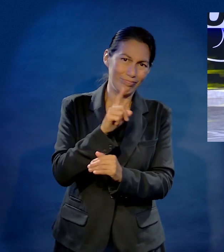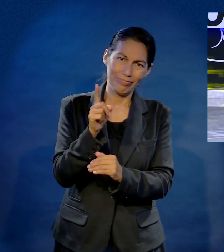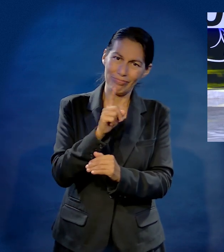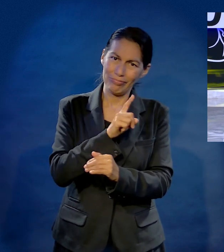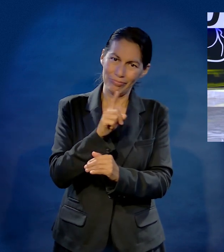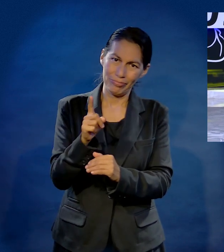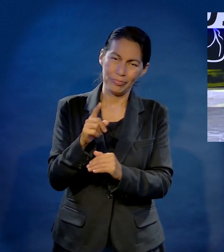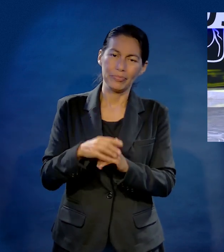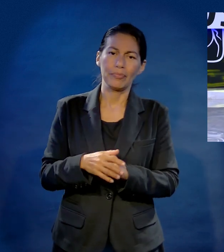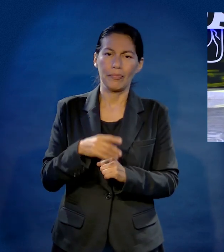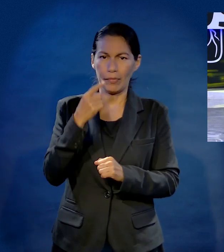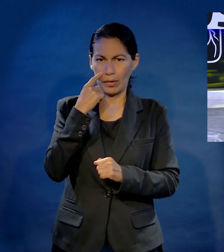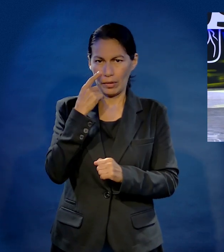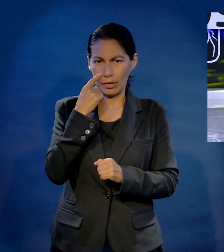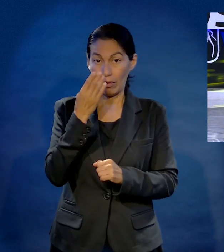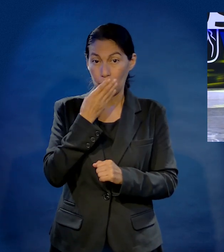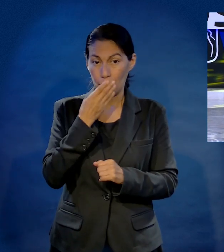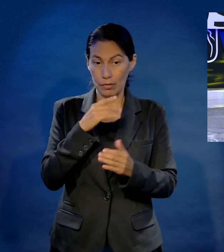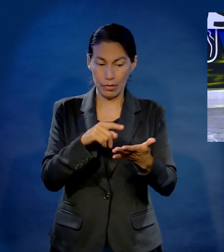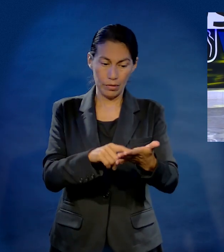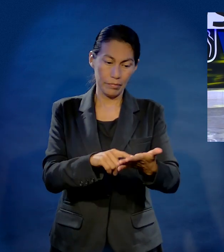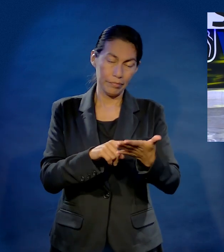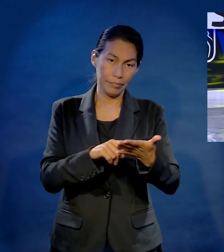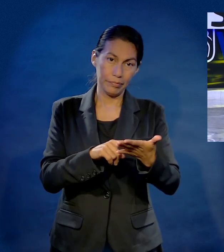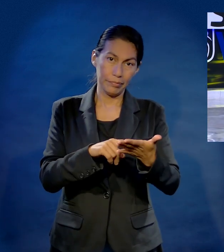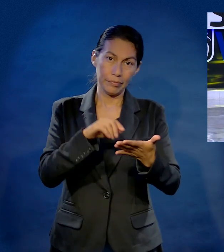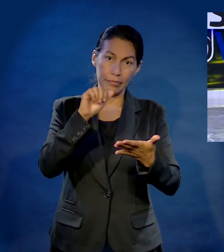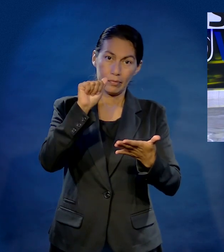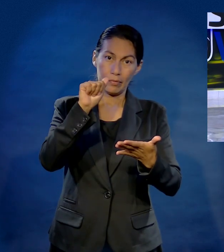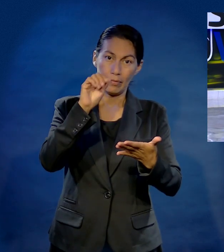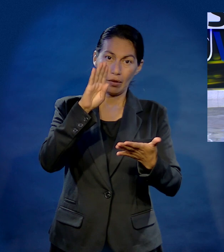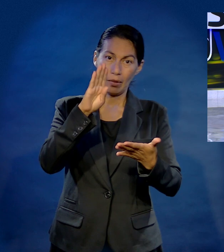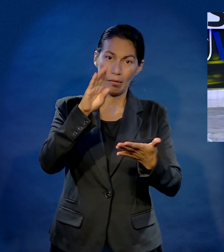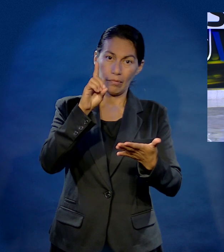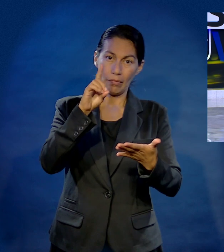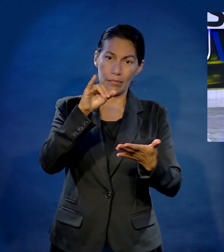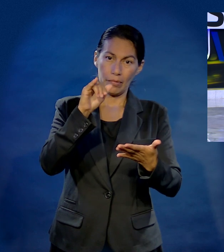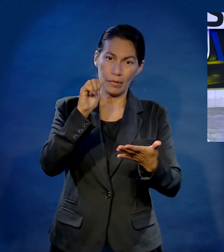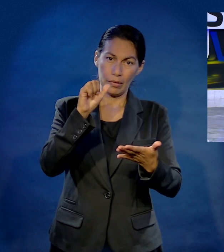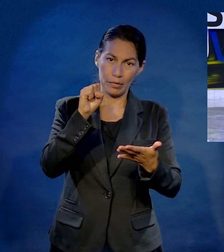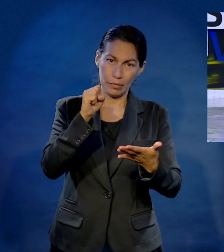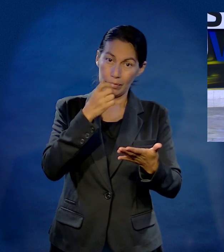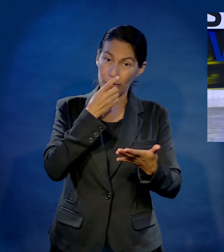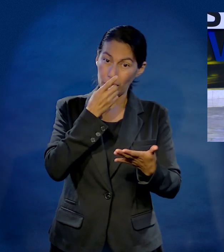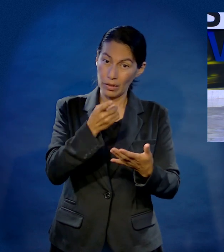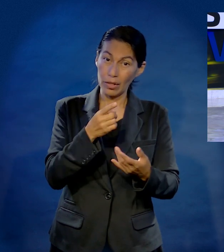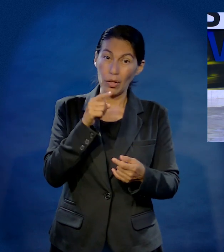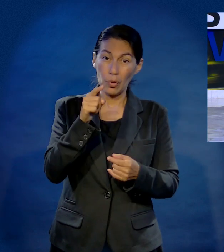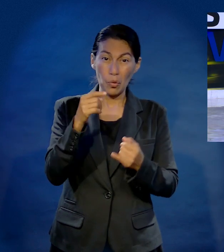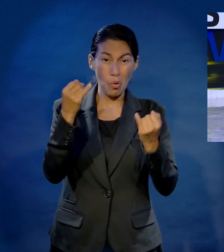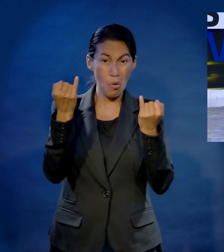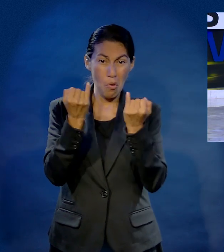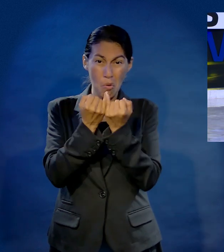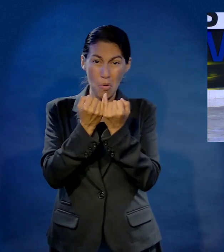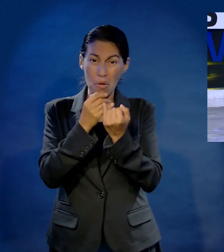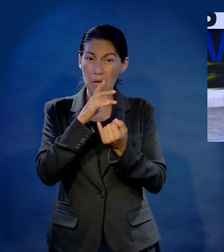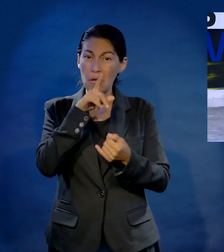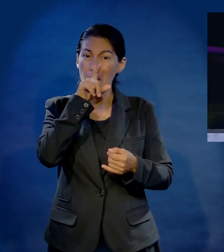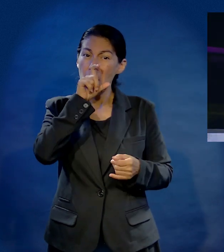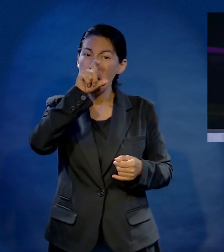corazón, el libro de Abdias trae una advertencia muy grande que hoy te quiero compartir con mucho cariño. Aunque te remontar es como las